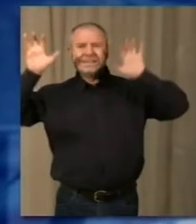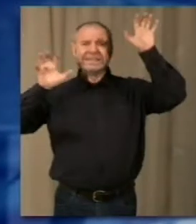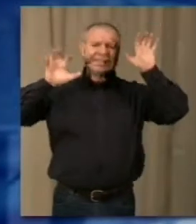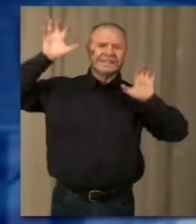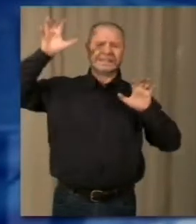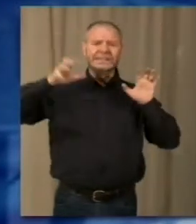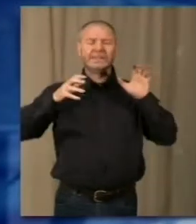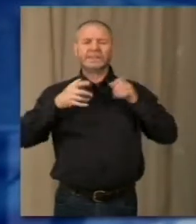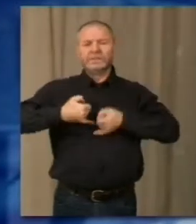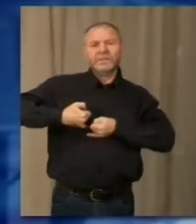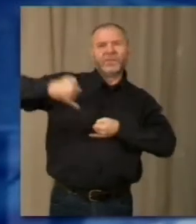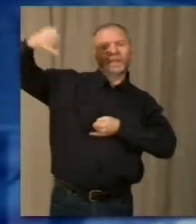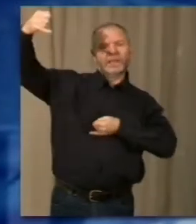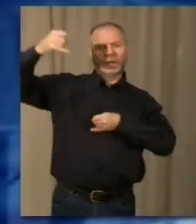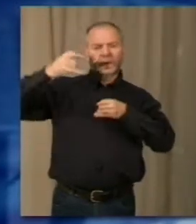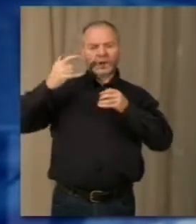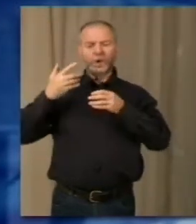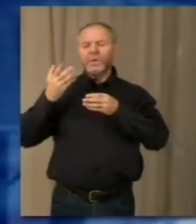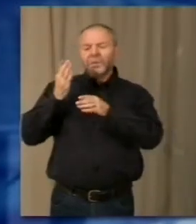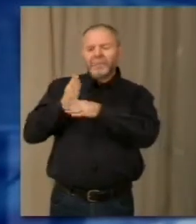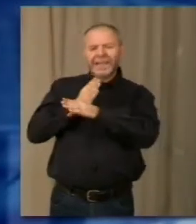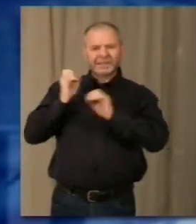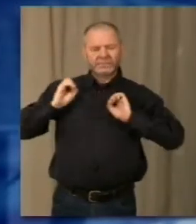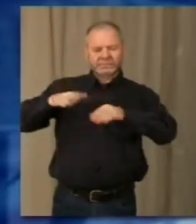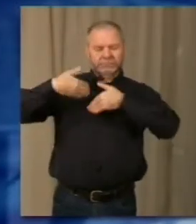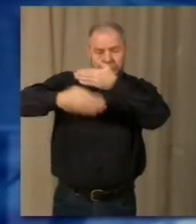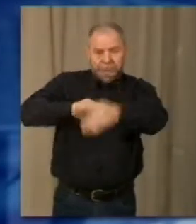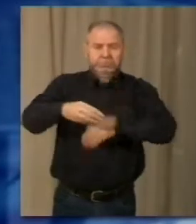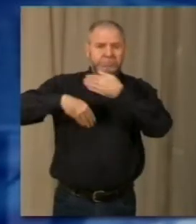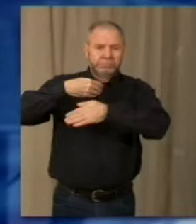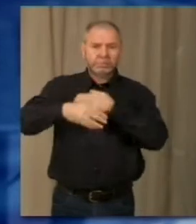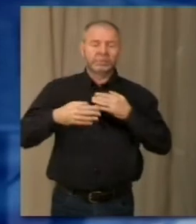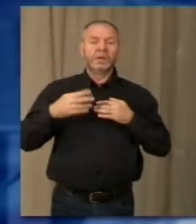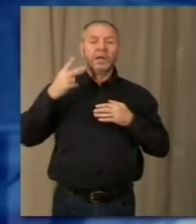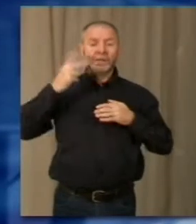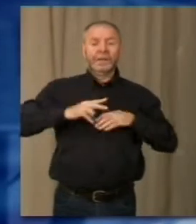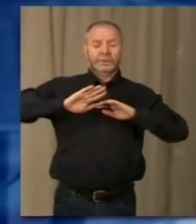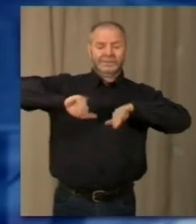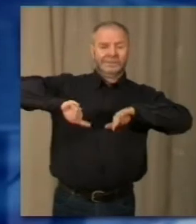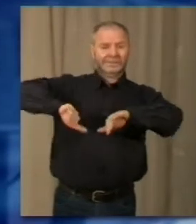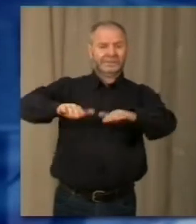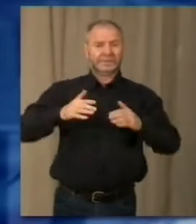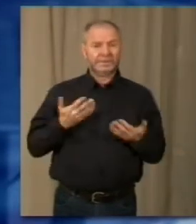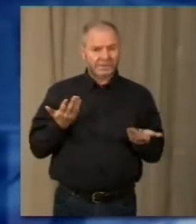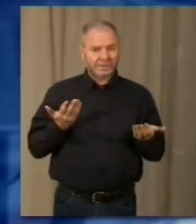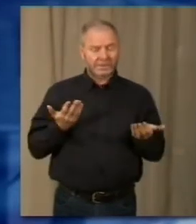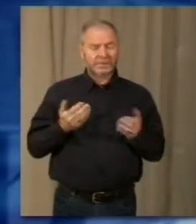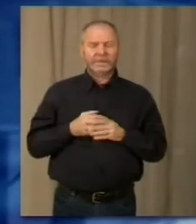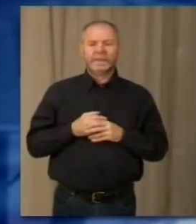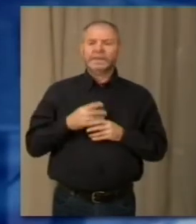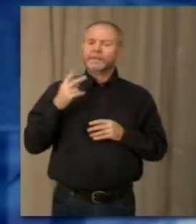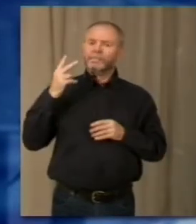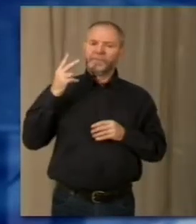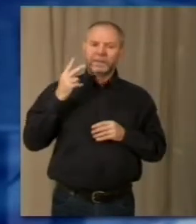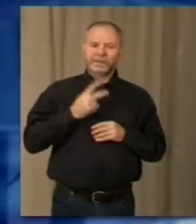massi e materiale pericolante e farlo cadere a valle. Nelle pause dei rocciatori l'ANAS può rimuovere ciò che cade dalla montagna. Isoli ha